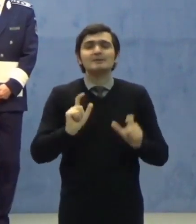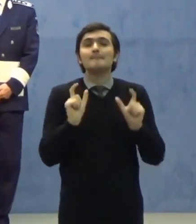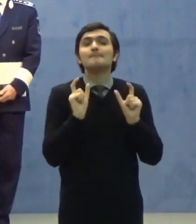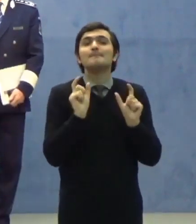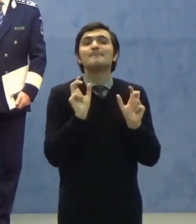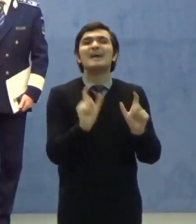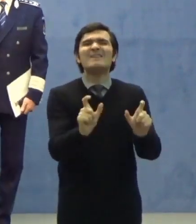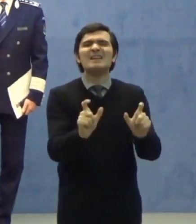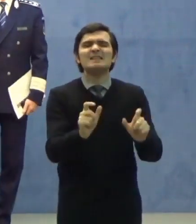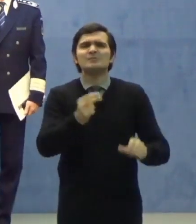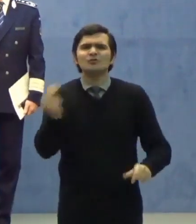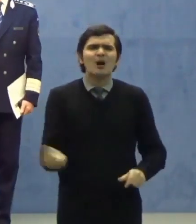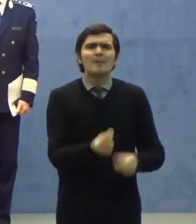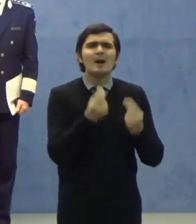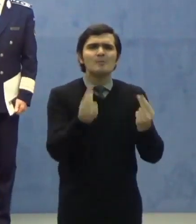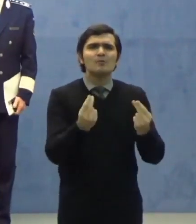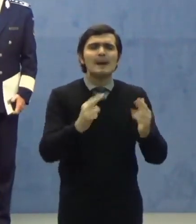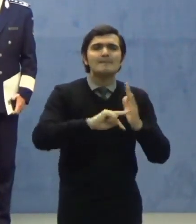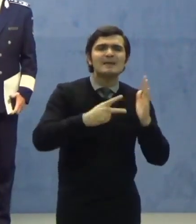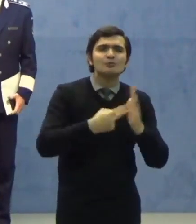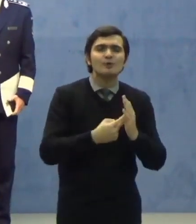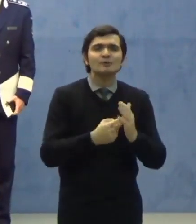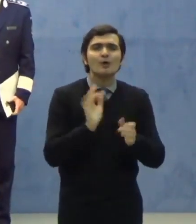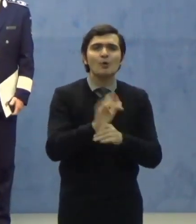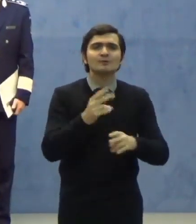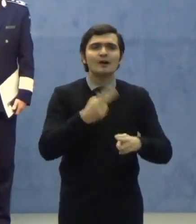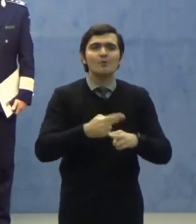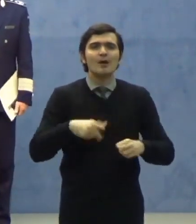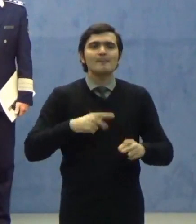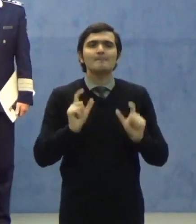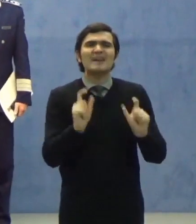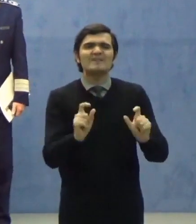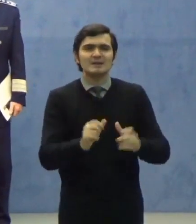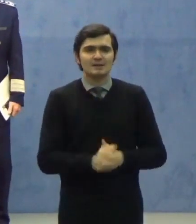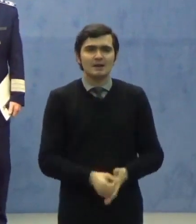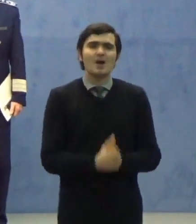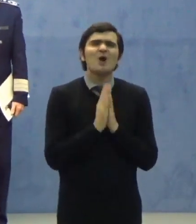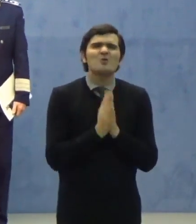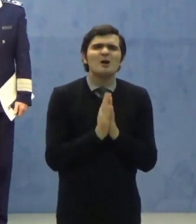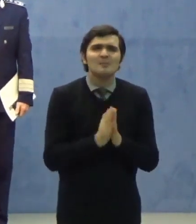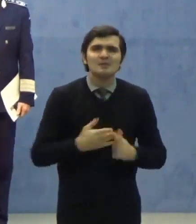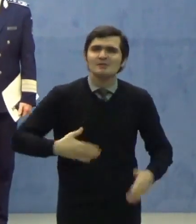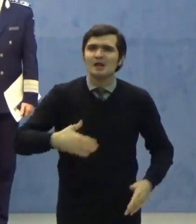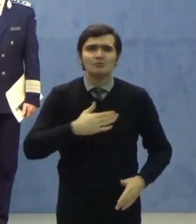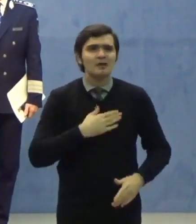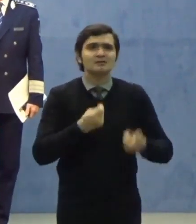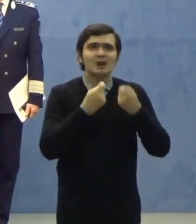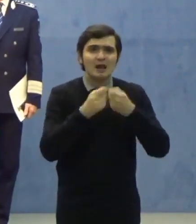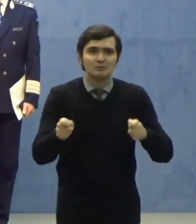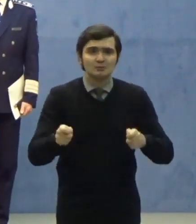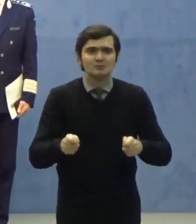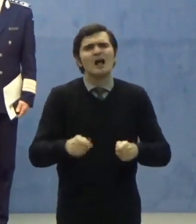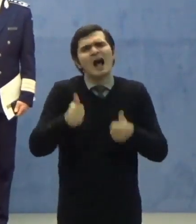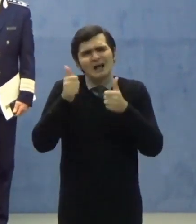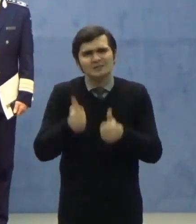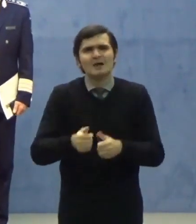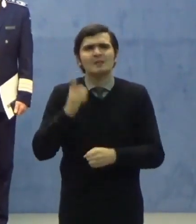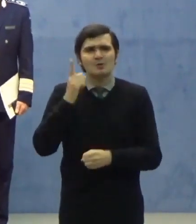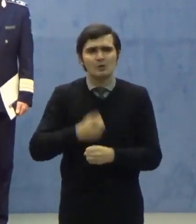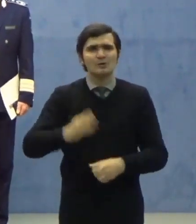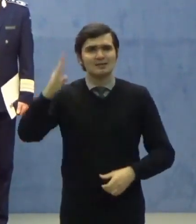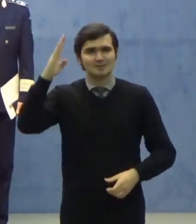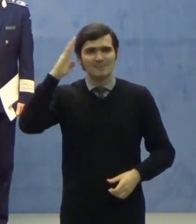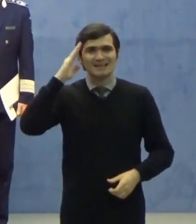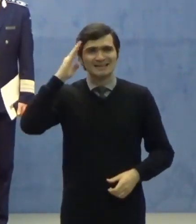importantă de apărare împotrivă acestei boli Rugămintea noastră către toți chiar dacă prin ordonanța militară